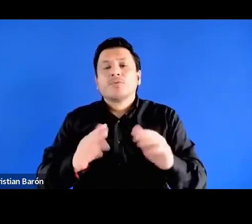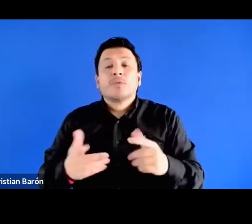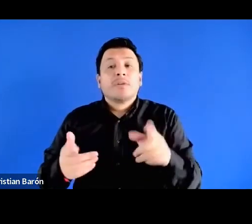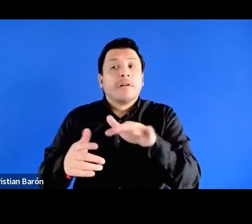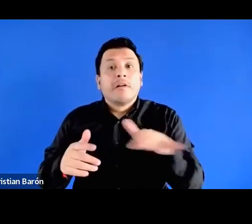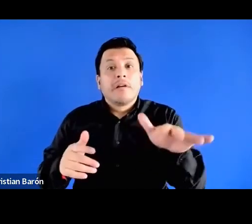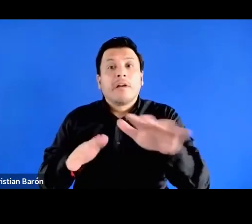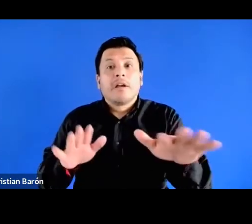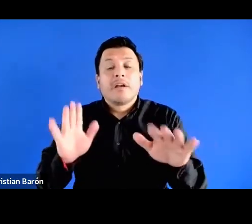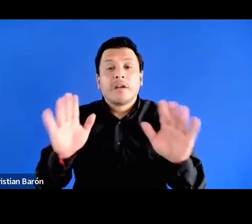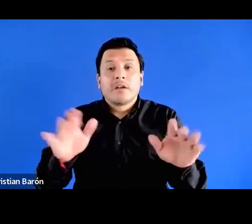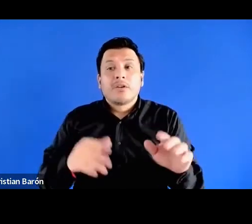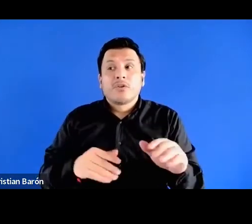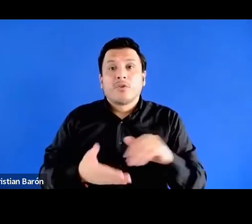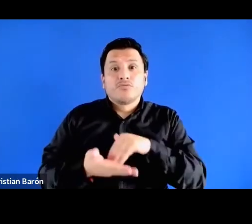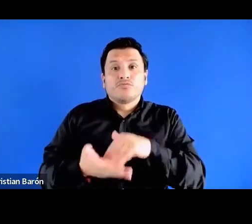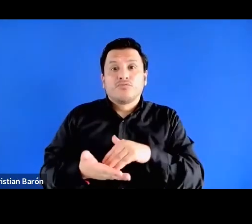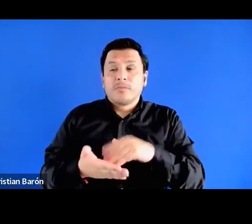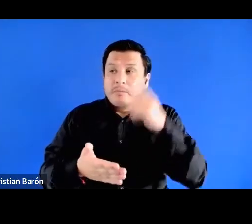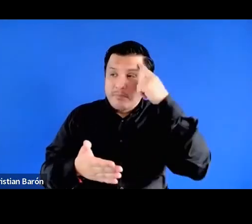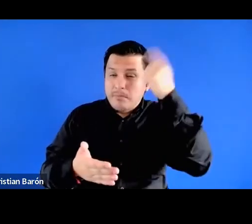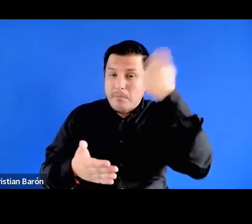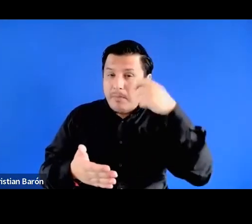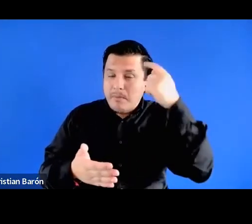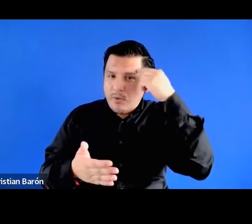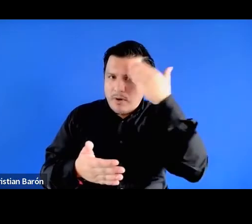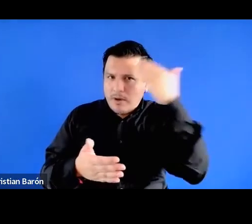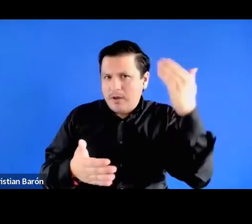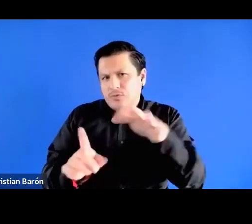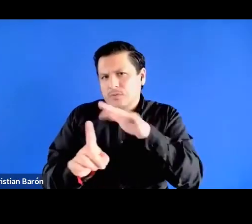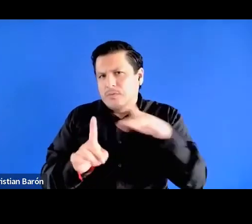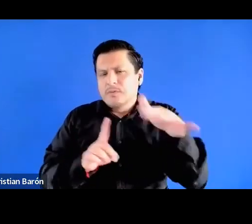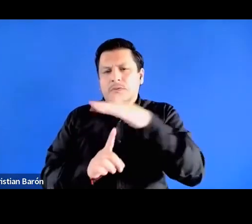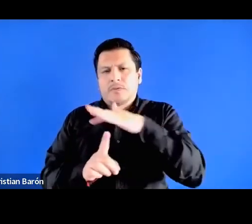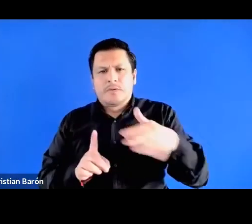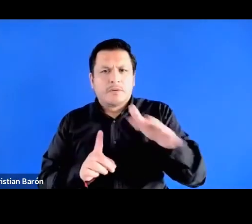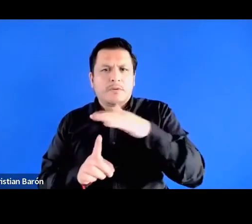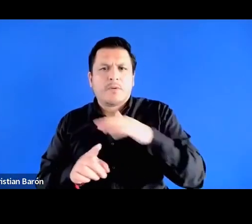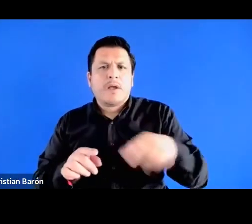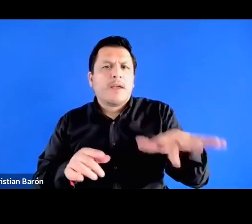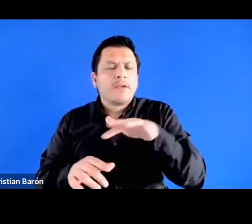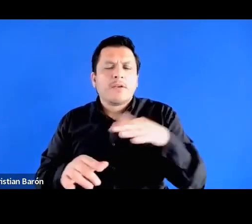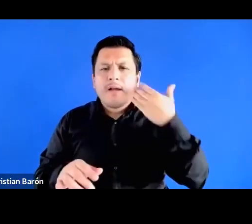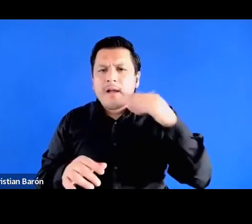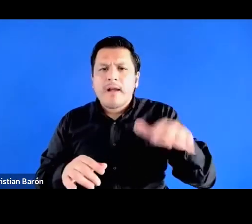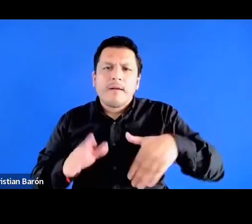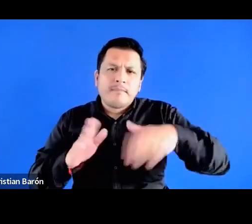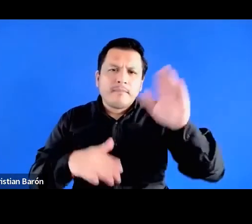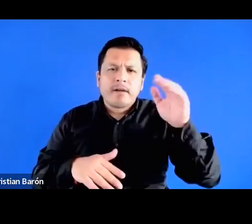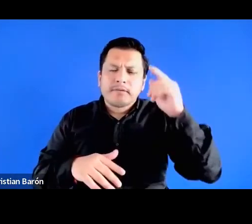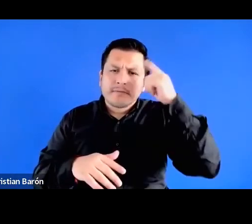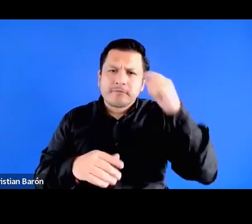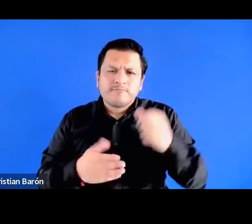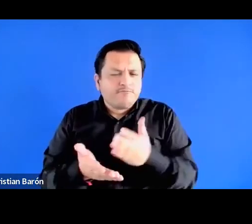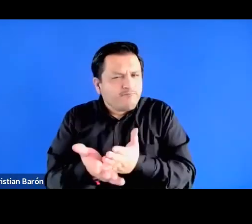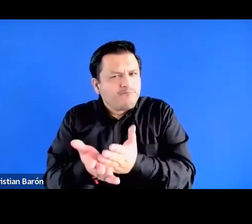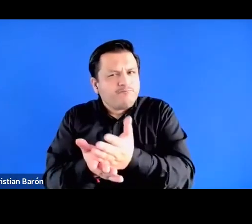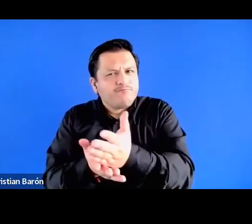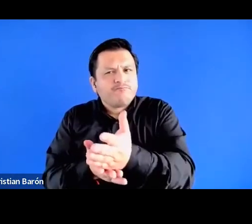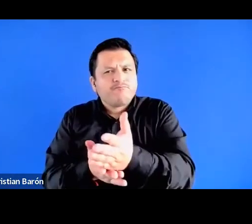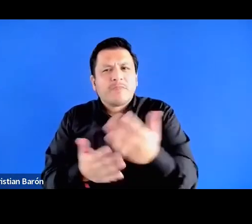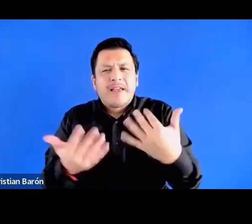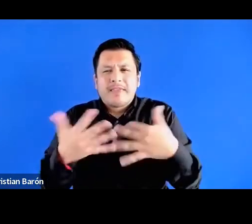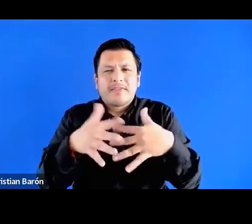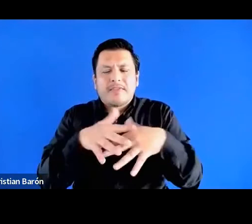digamos, las guardianas de la memoria, pues, en el contexto colombiano ellas han sido las que han sostenido el tejido